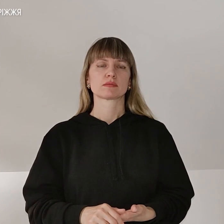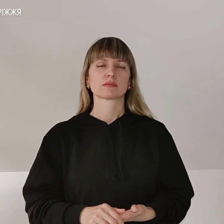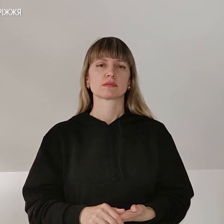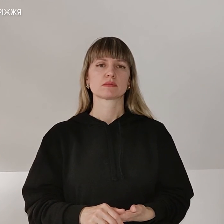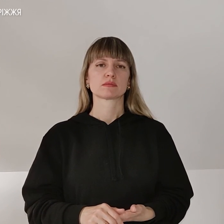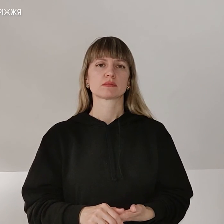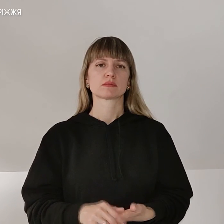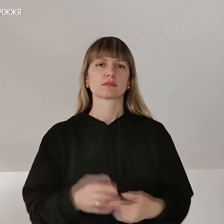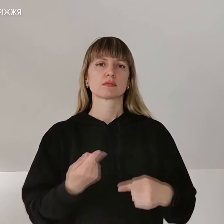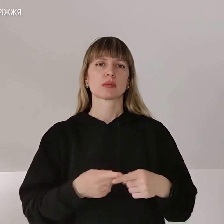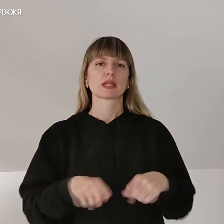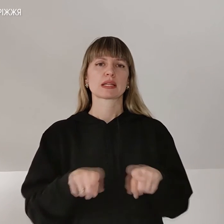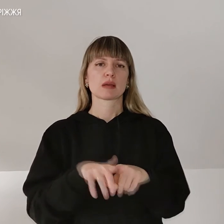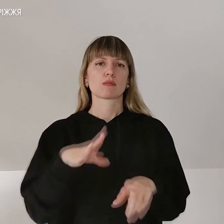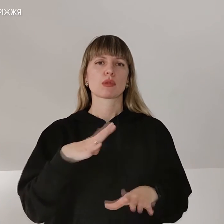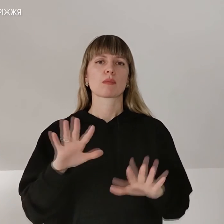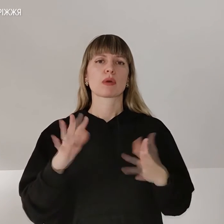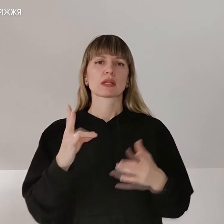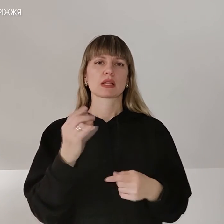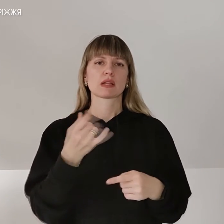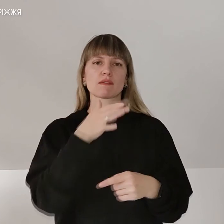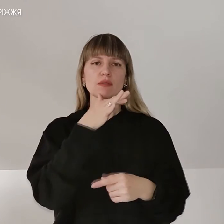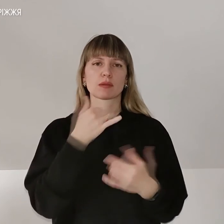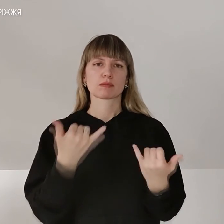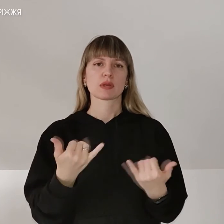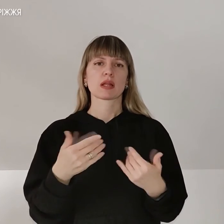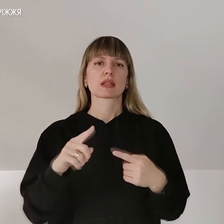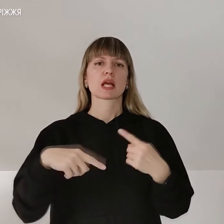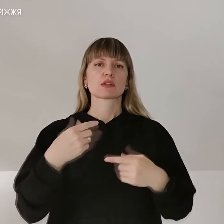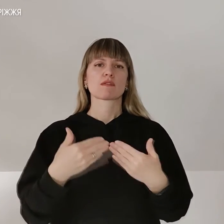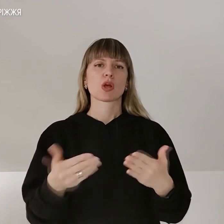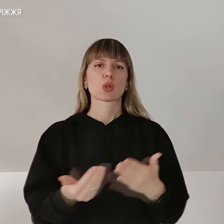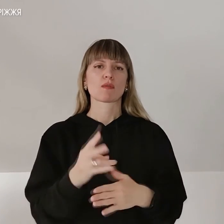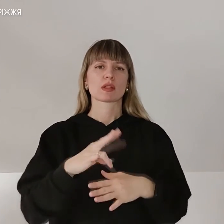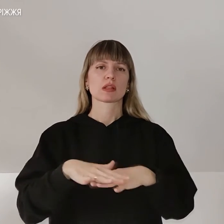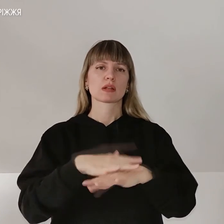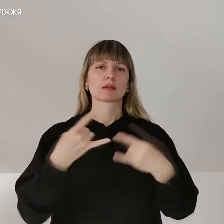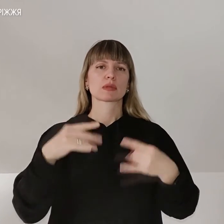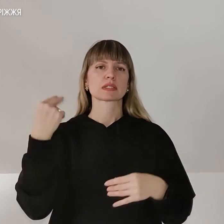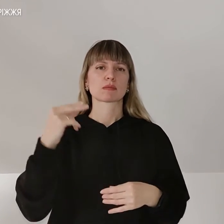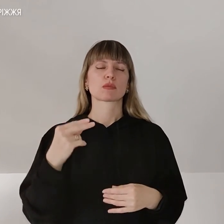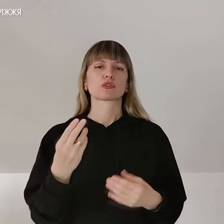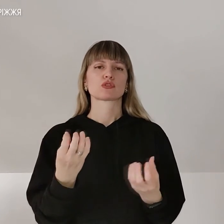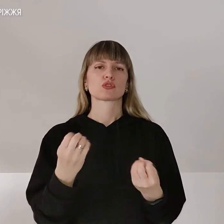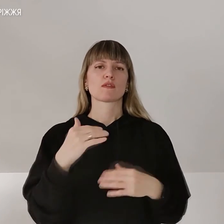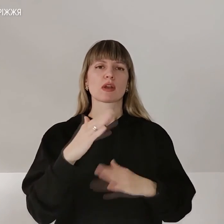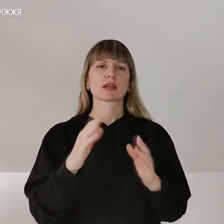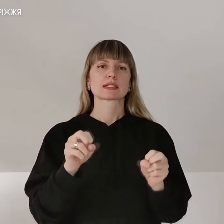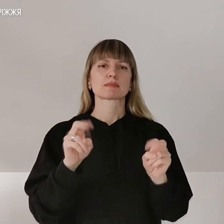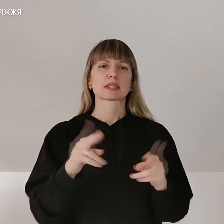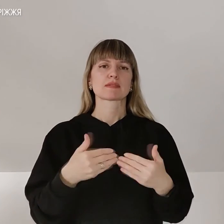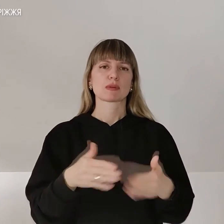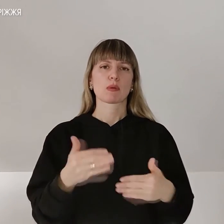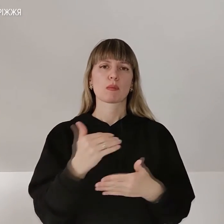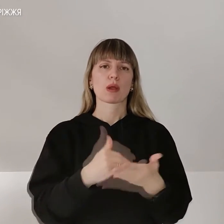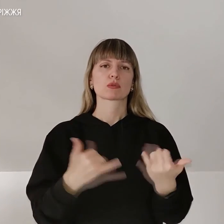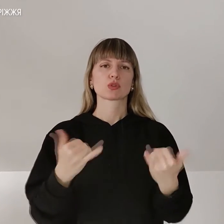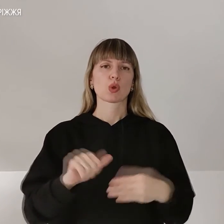Тож, такими були події на цьому. І наступний випуск новин на Суспільному Запоріжжя, а також в рамках спецвипуску програми «Согодні головне»